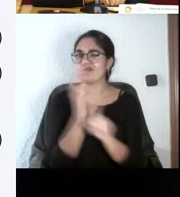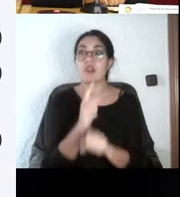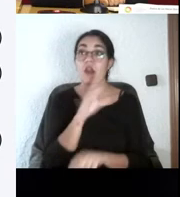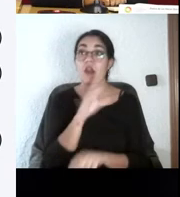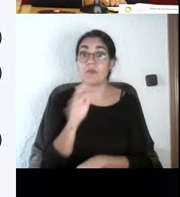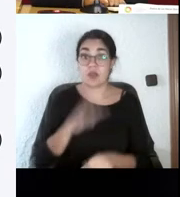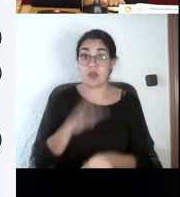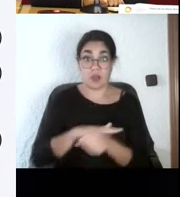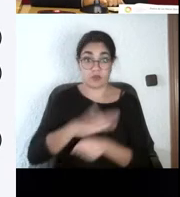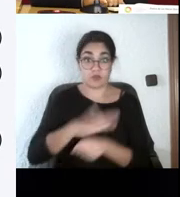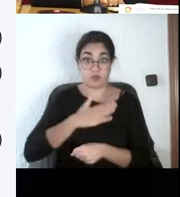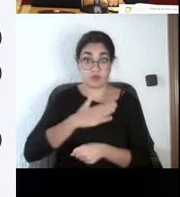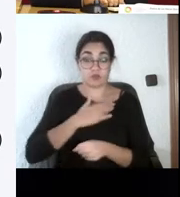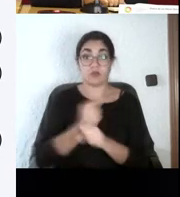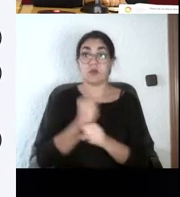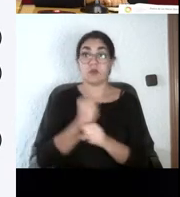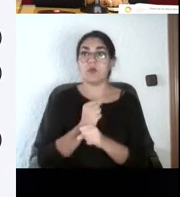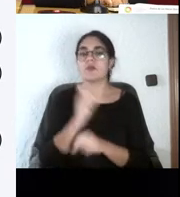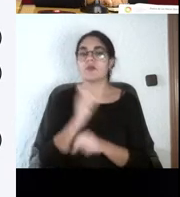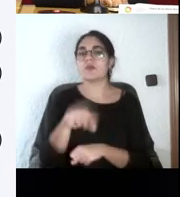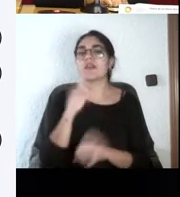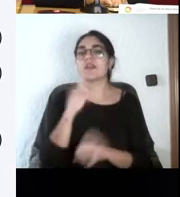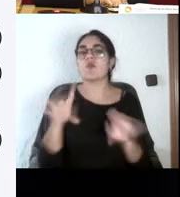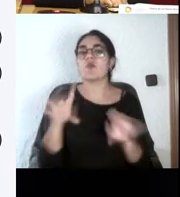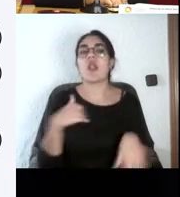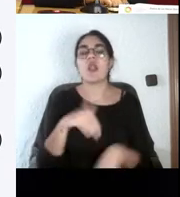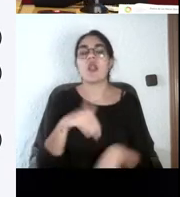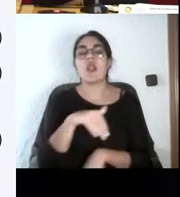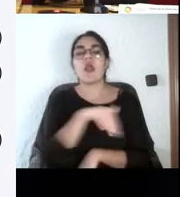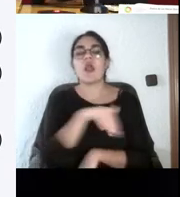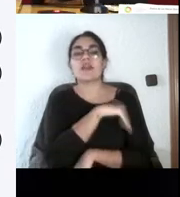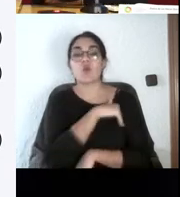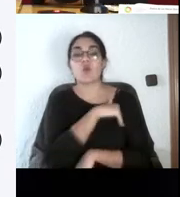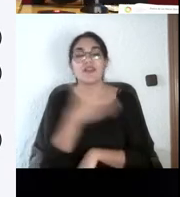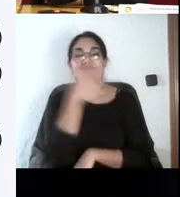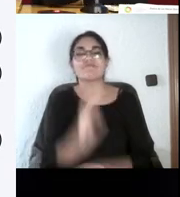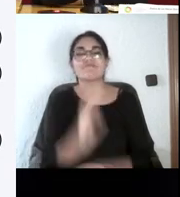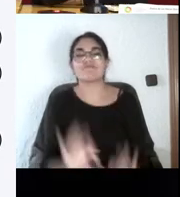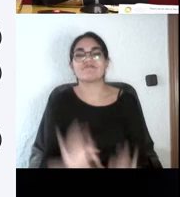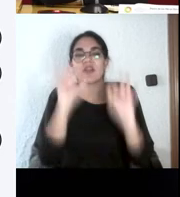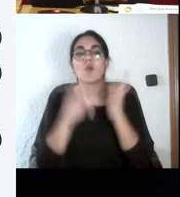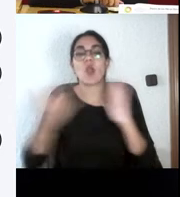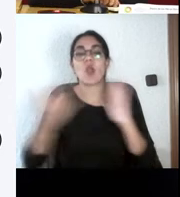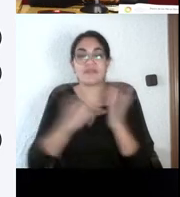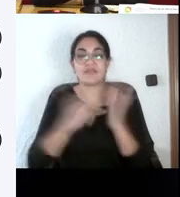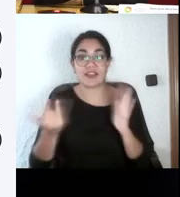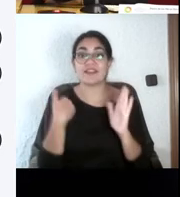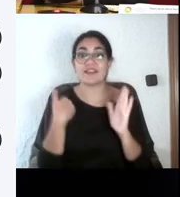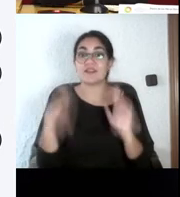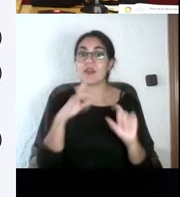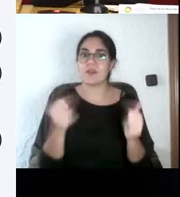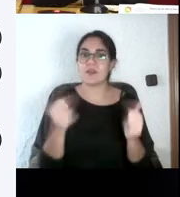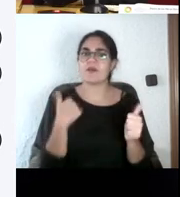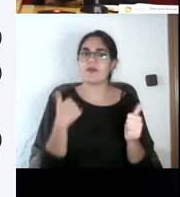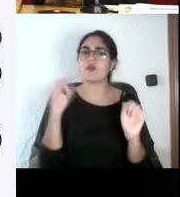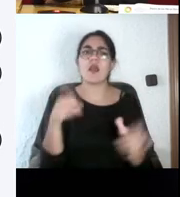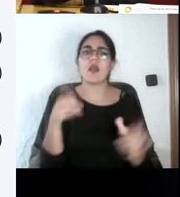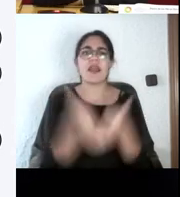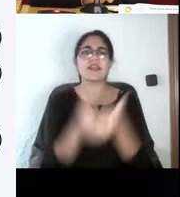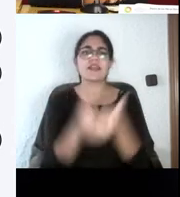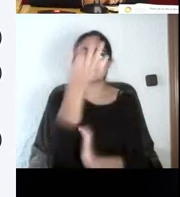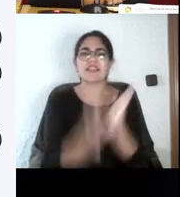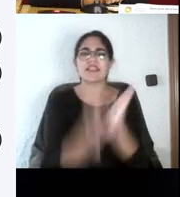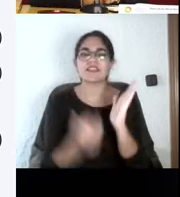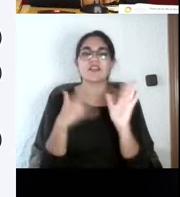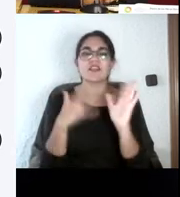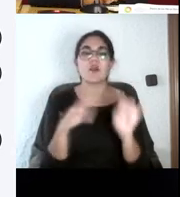en algunas escuelas politécnicas, pues había unos test eliminatorios, al principio, en primero, y llegabas, hacías el test, te sacaban